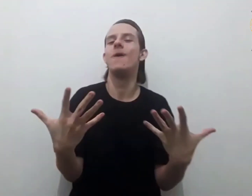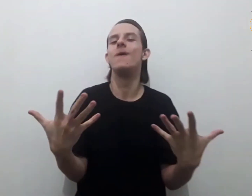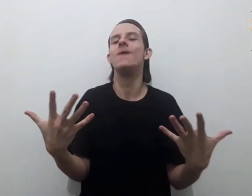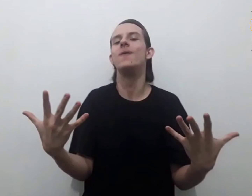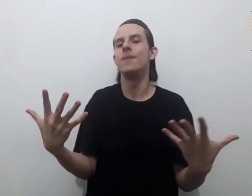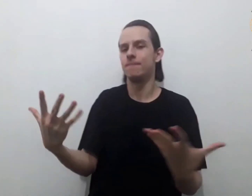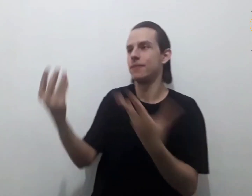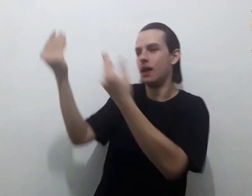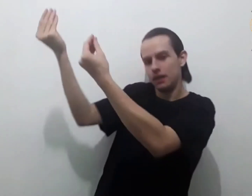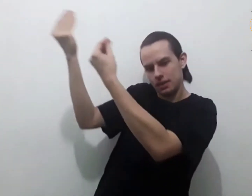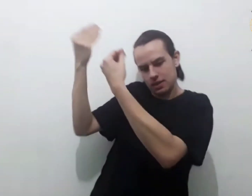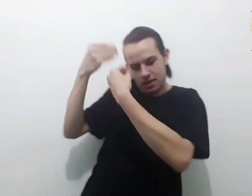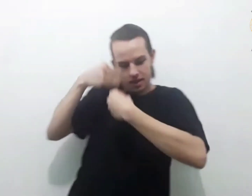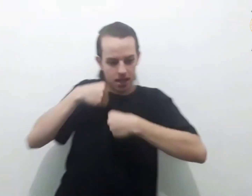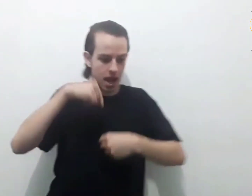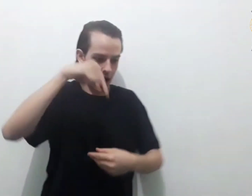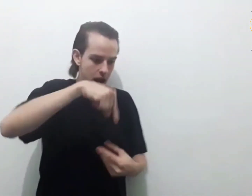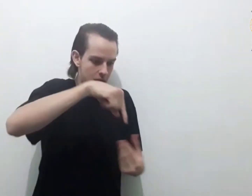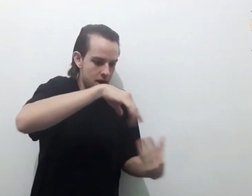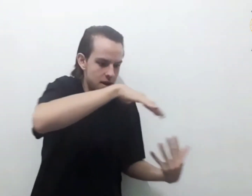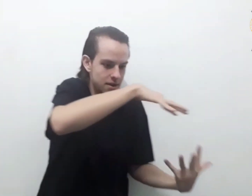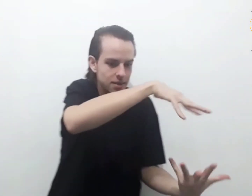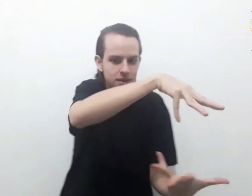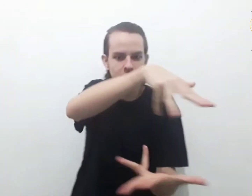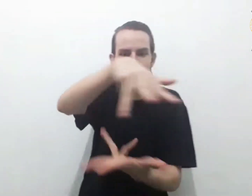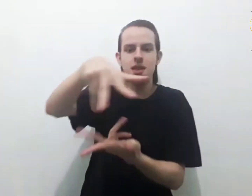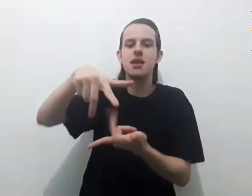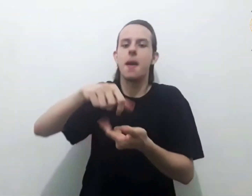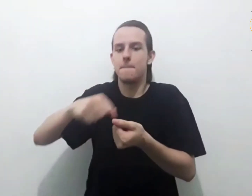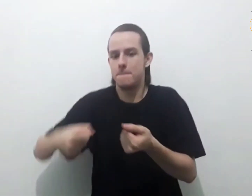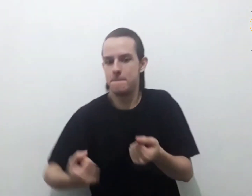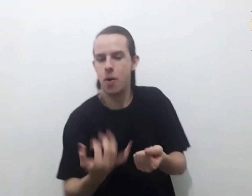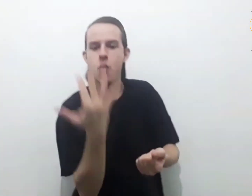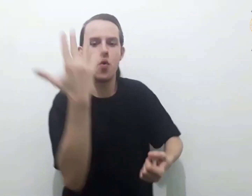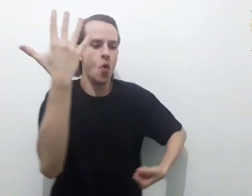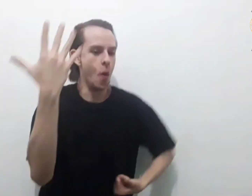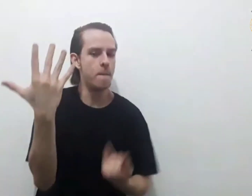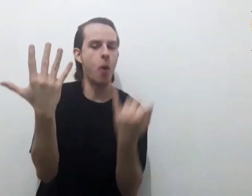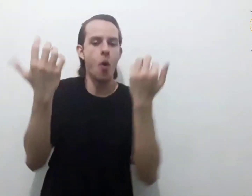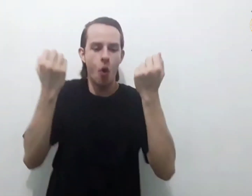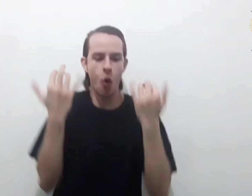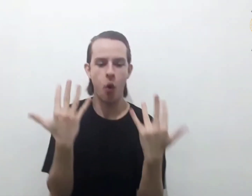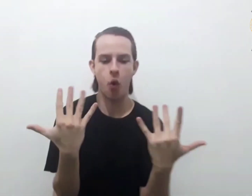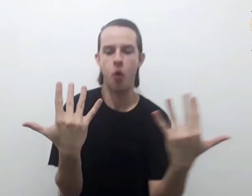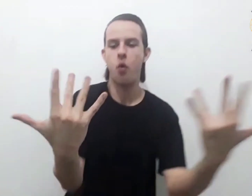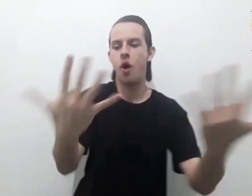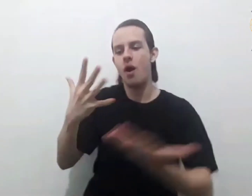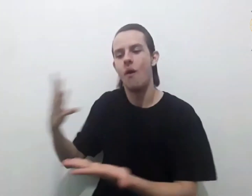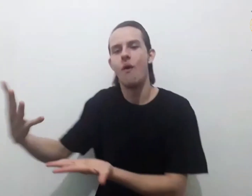E a nossa terra nos dará suas colheitas.